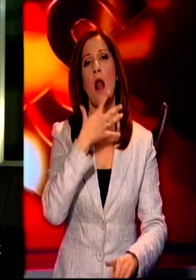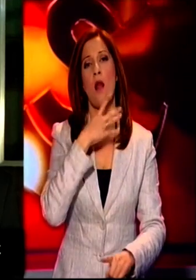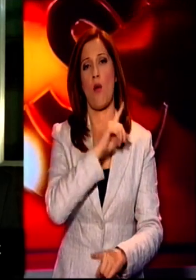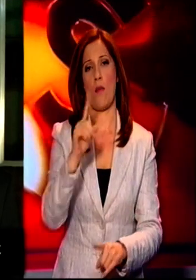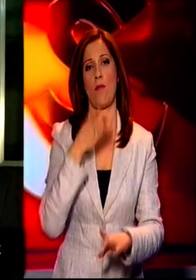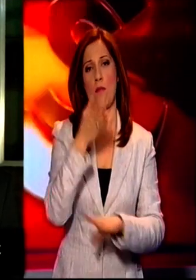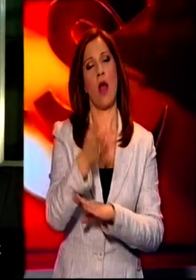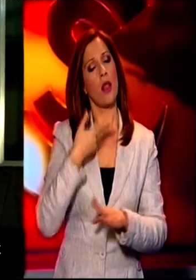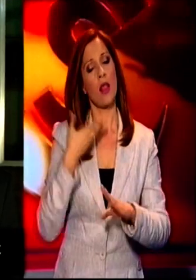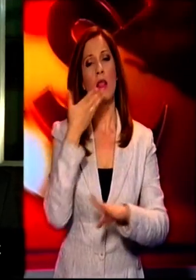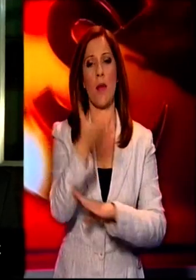αντιαλλαξίας.